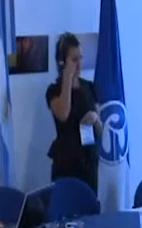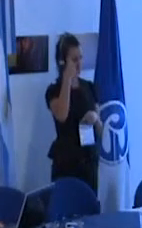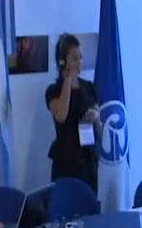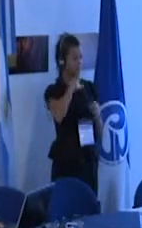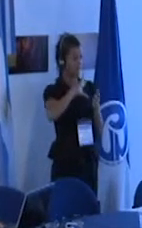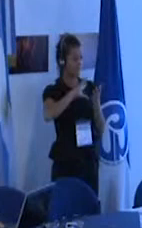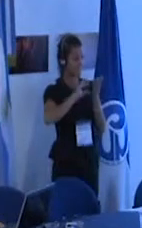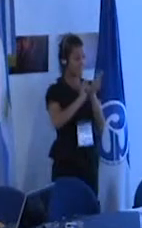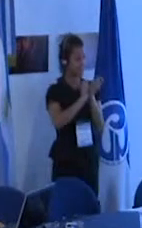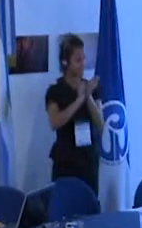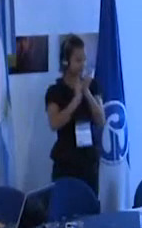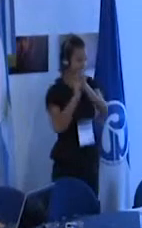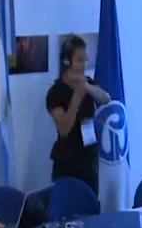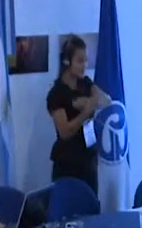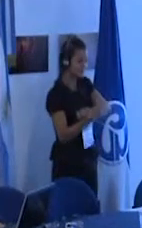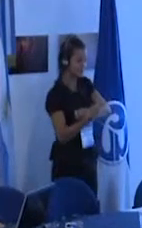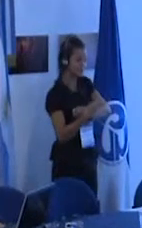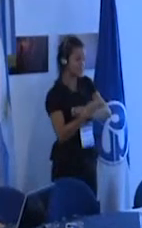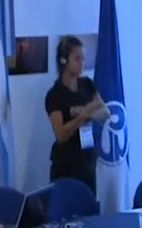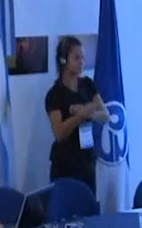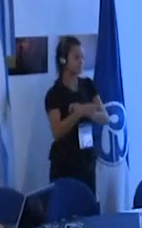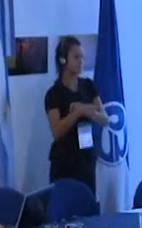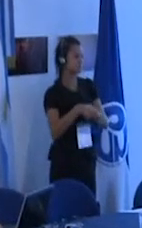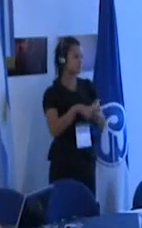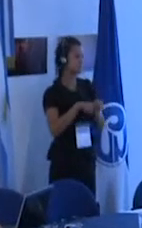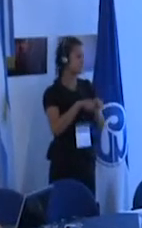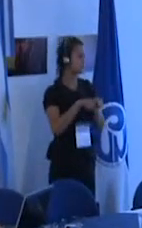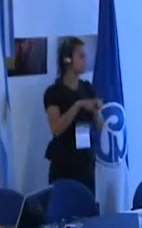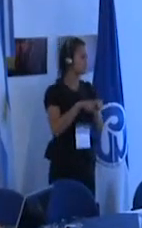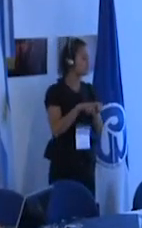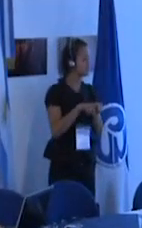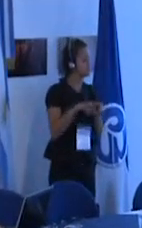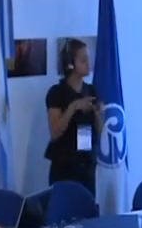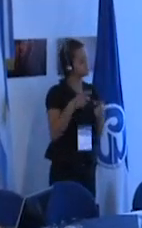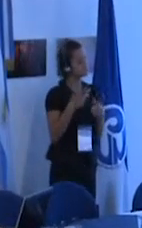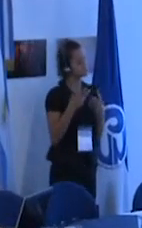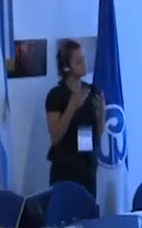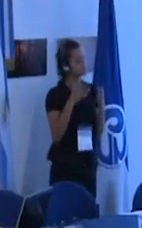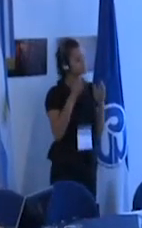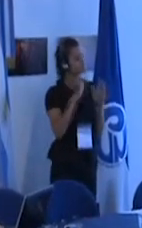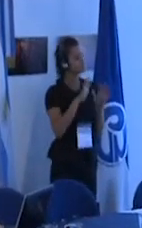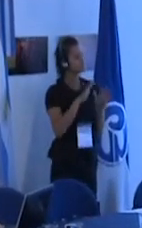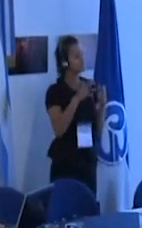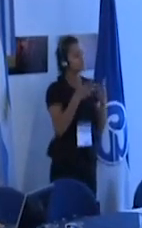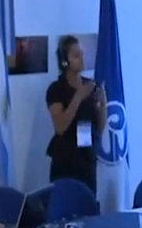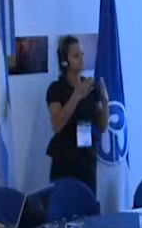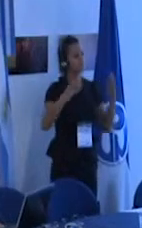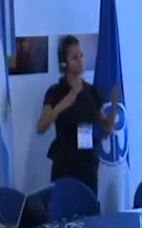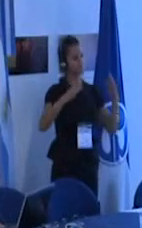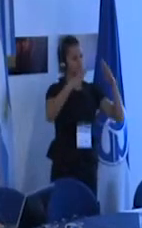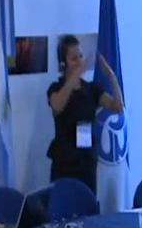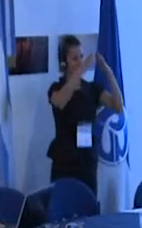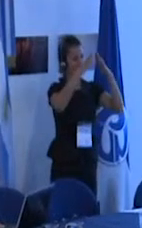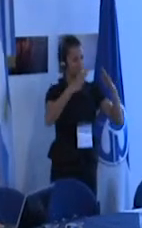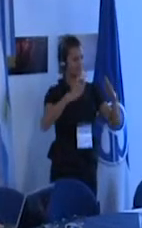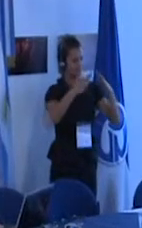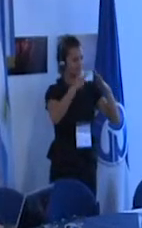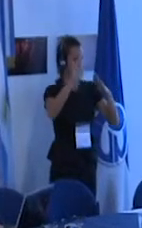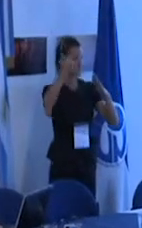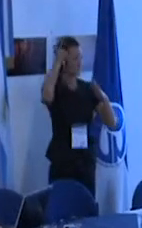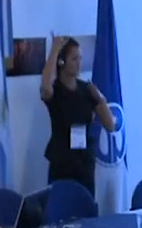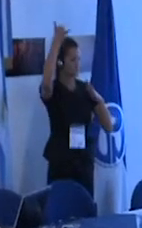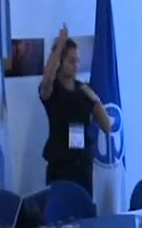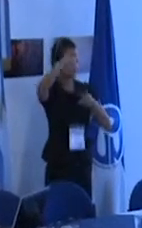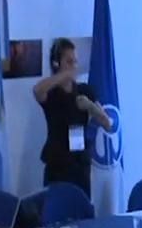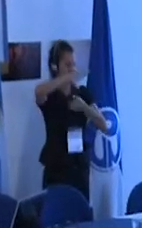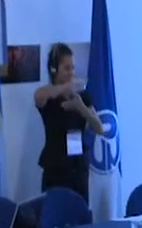ser concebido como como un sistema en pirámide que construyeron los americanos